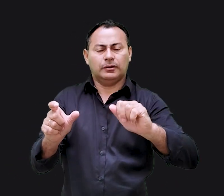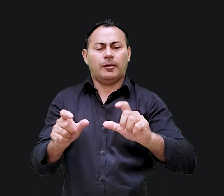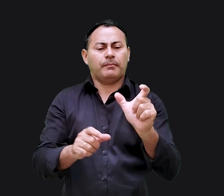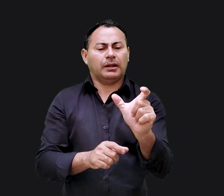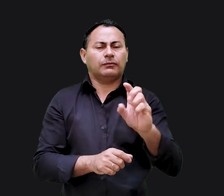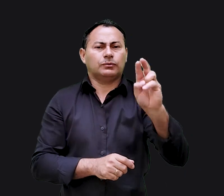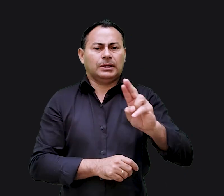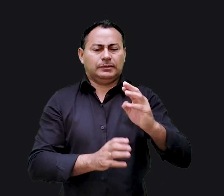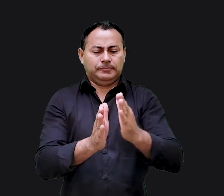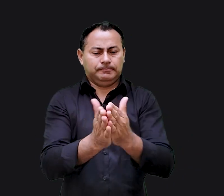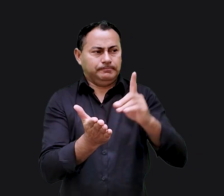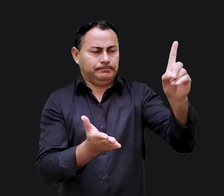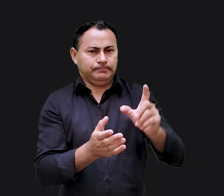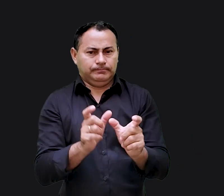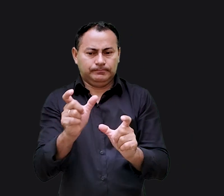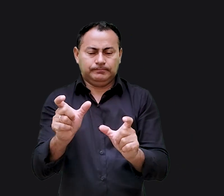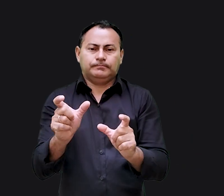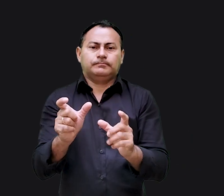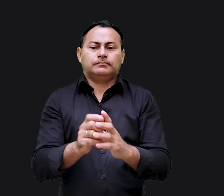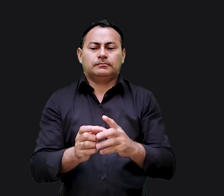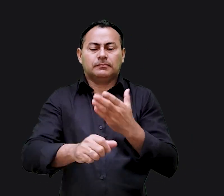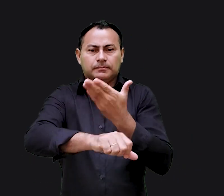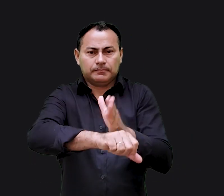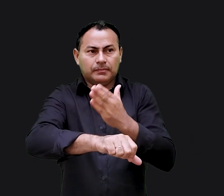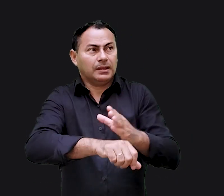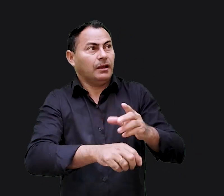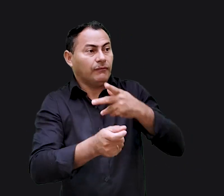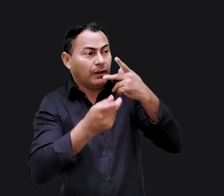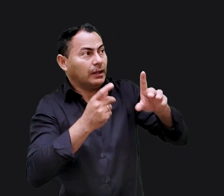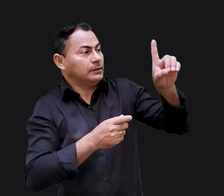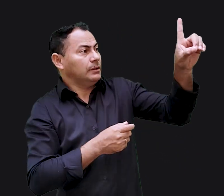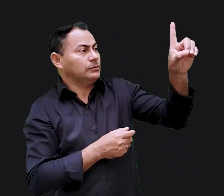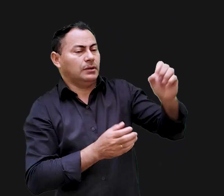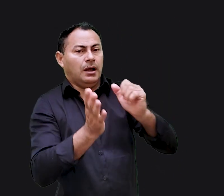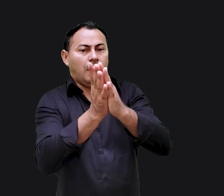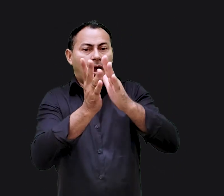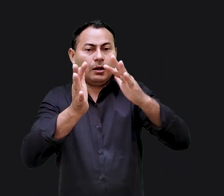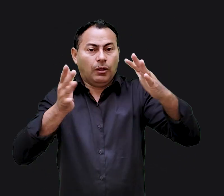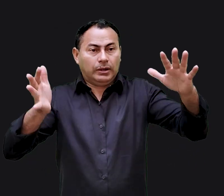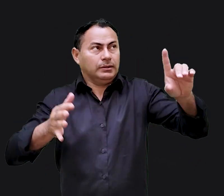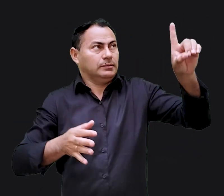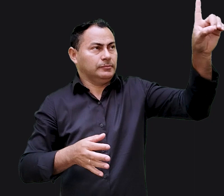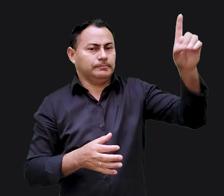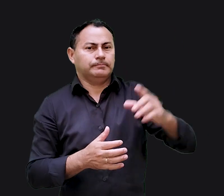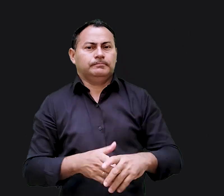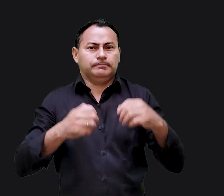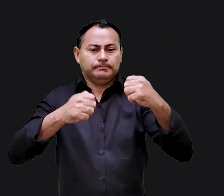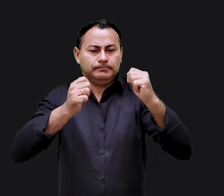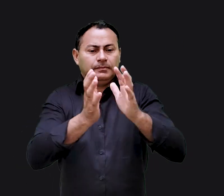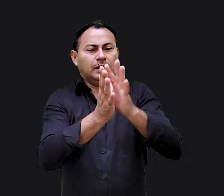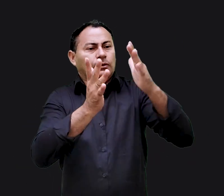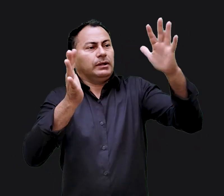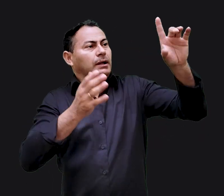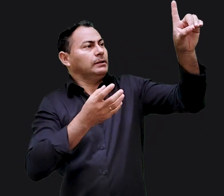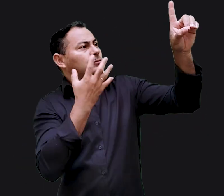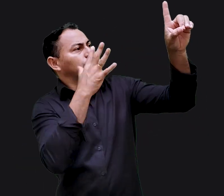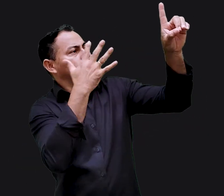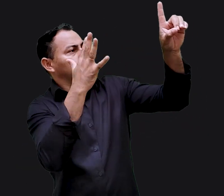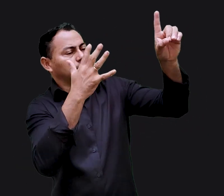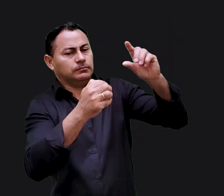muito usada nas escrituras. Essa palavra geralmente se aplica a Deus, a glória de Deus. Devemos glorificar a Deus